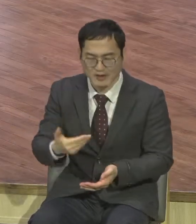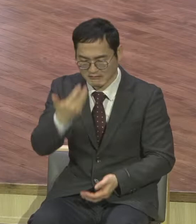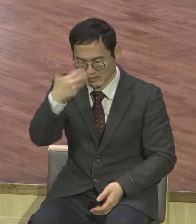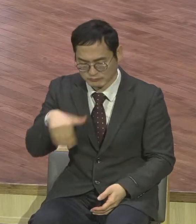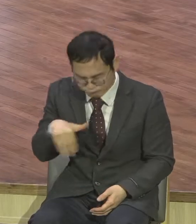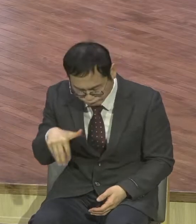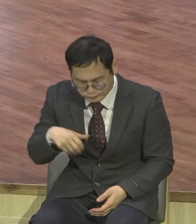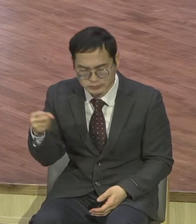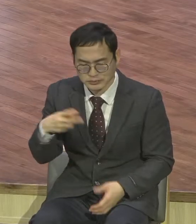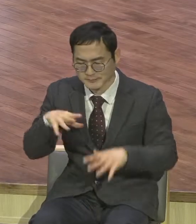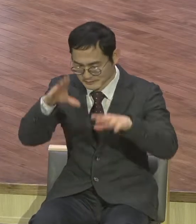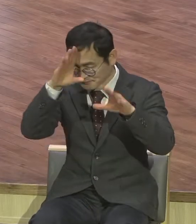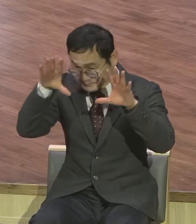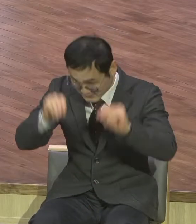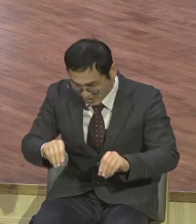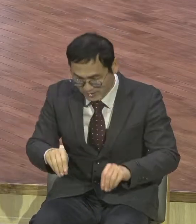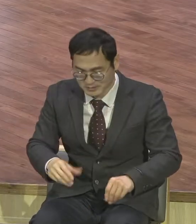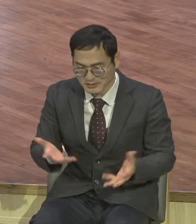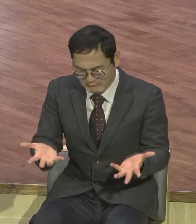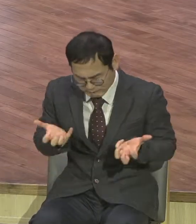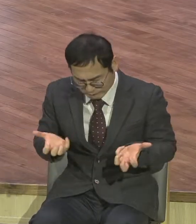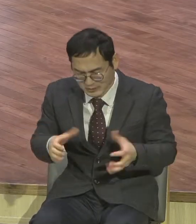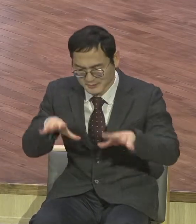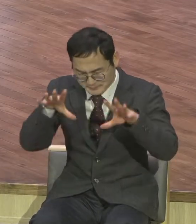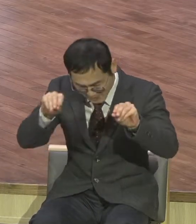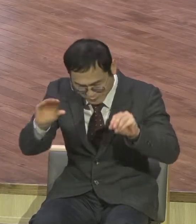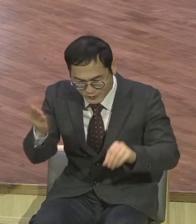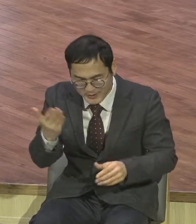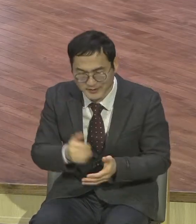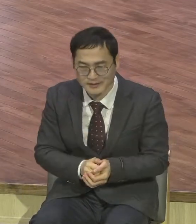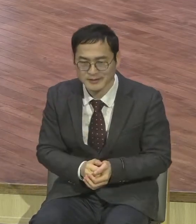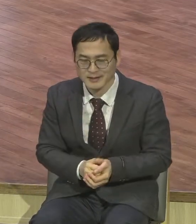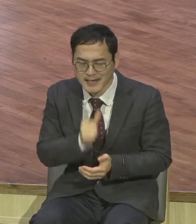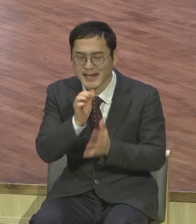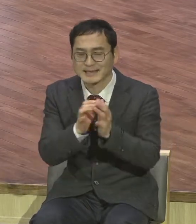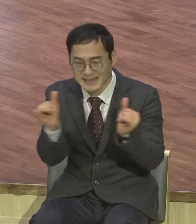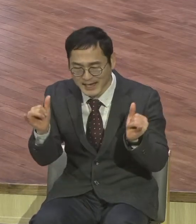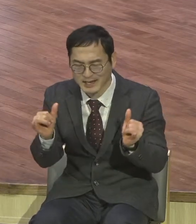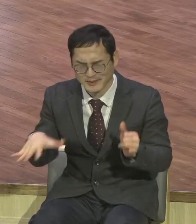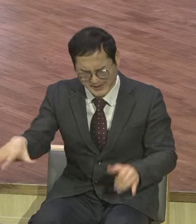자가 들으며 죽은 자가 살아나며 가난한 자에게 복음이 전파된다 하라